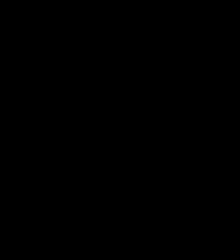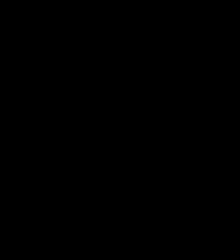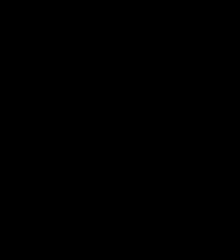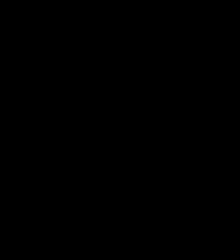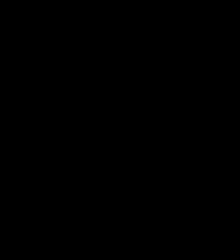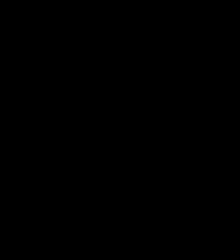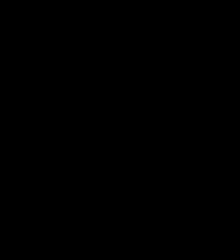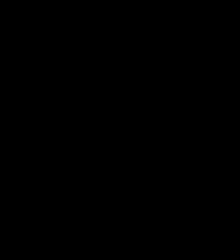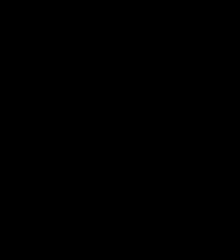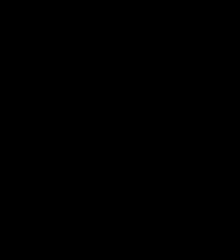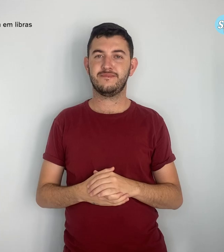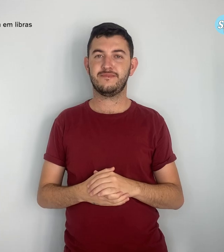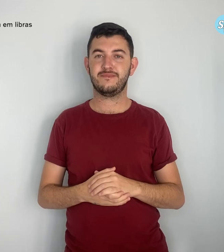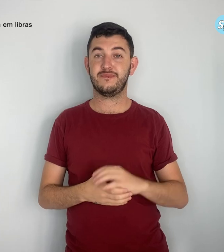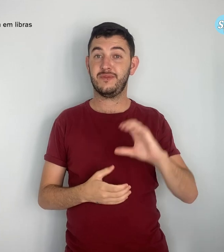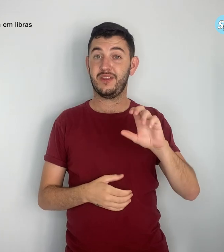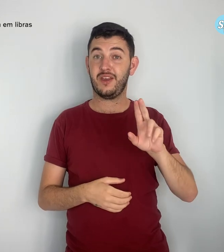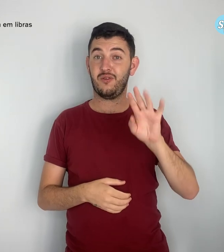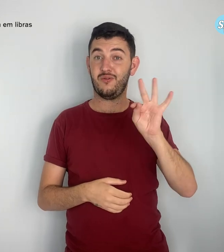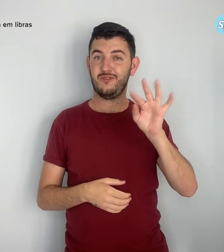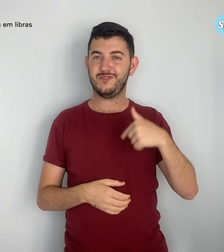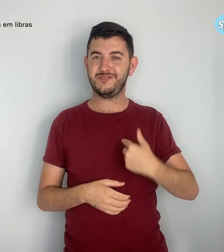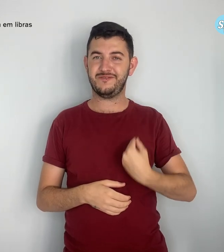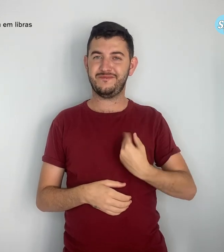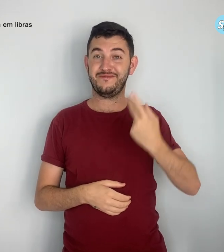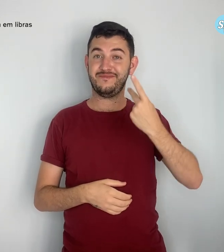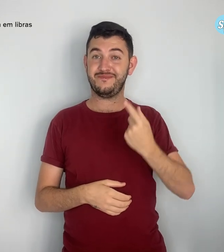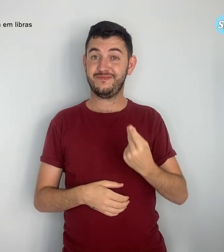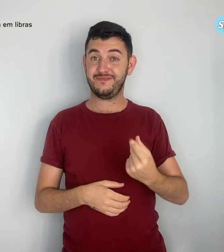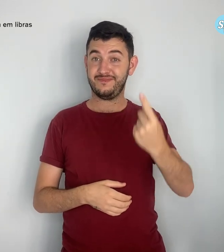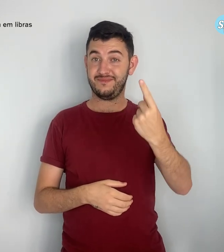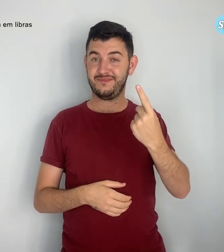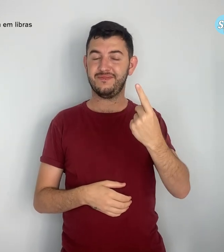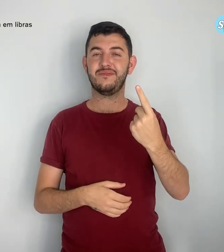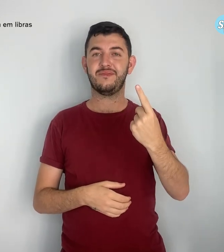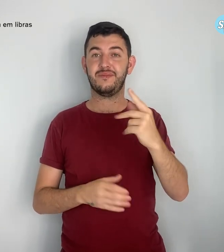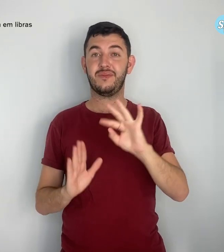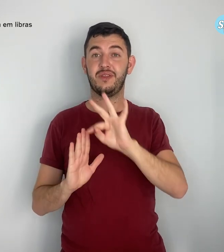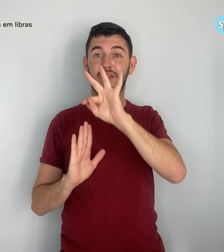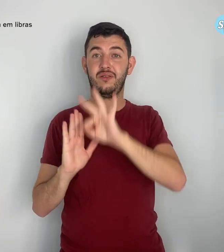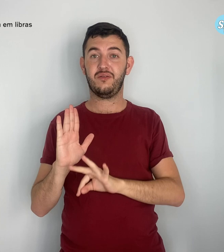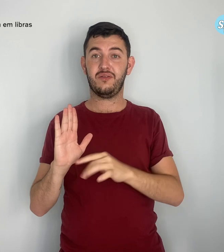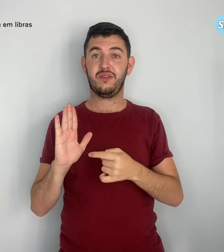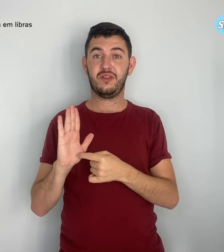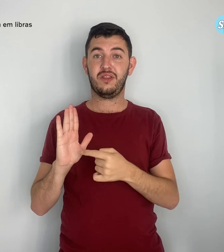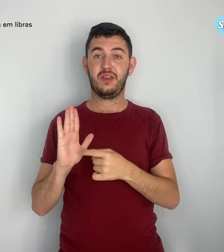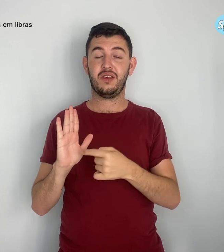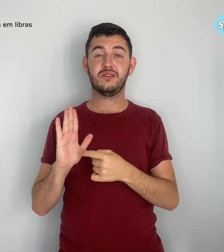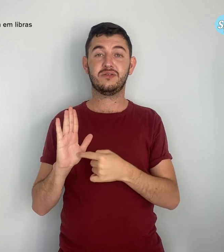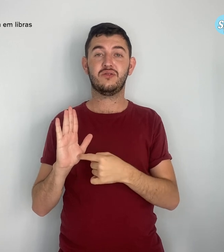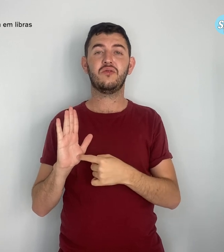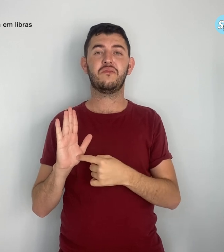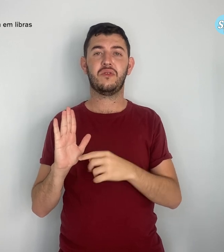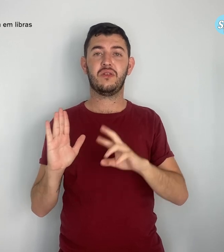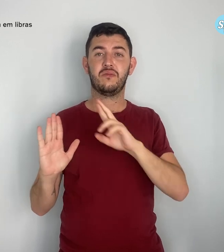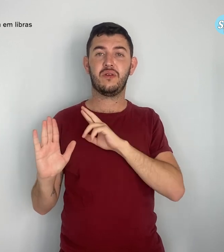Vida longa à CUT. Artigo do presidente da CUT-DF, Rodrigo Rodrigues,